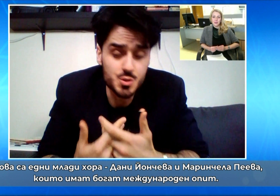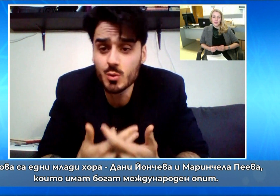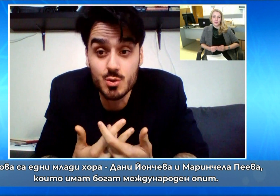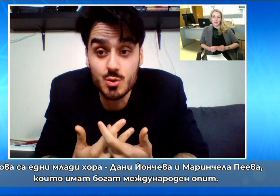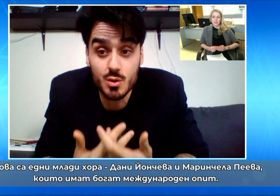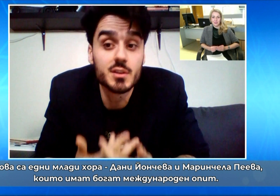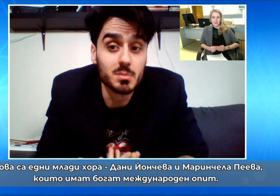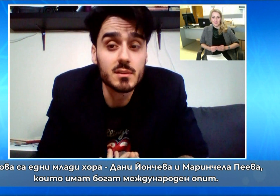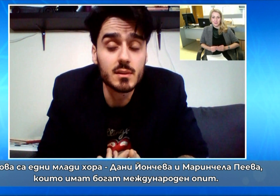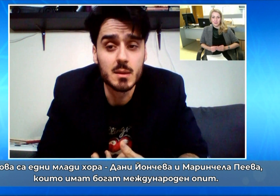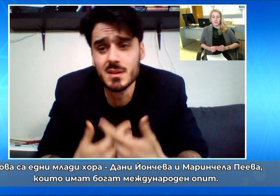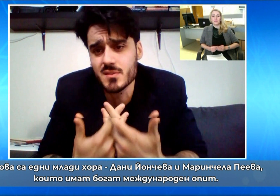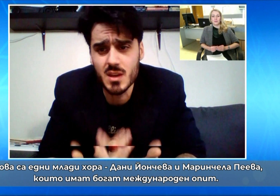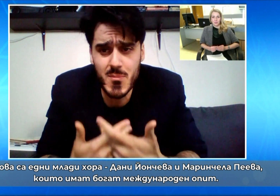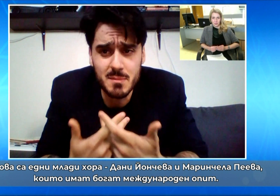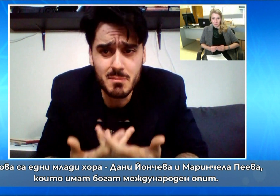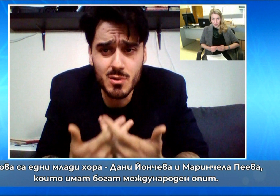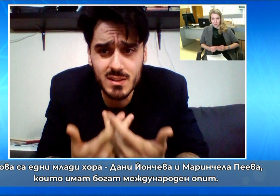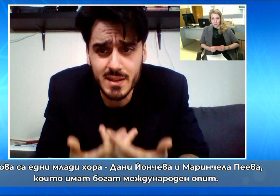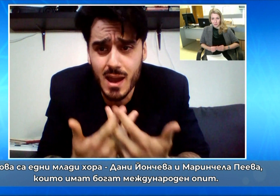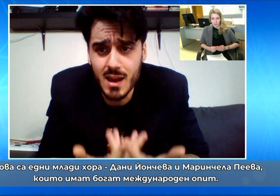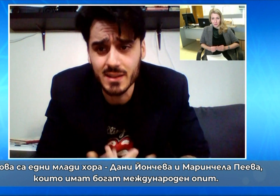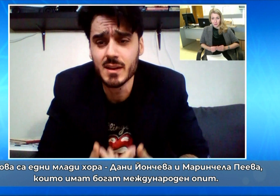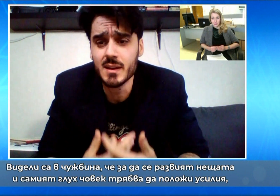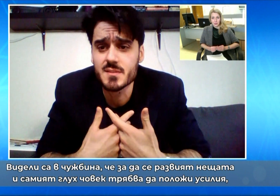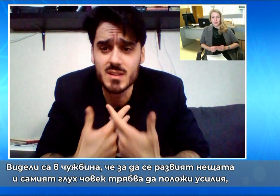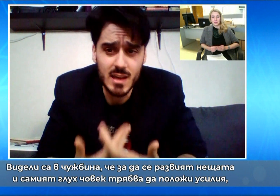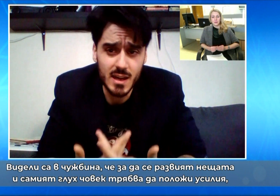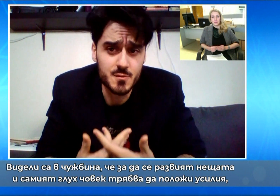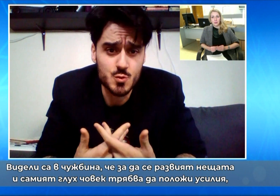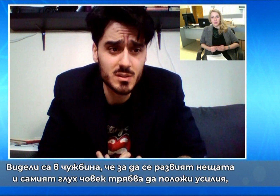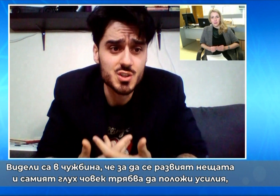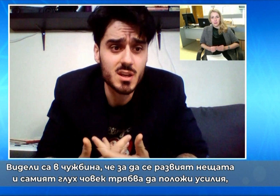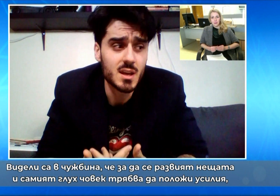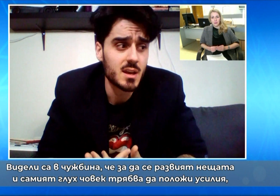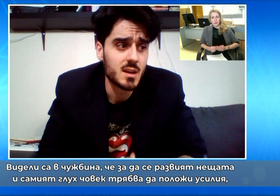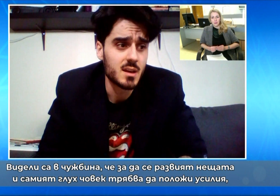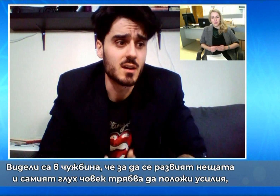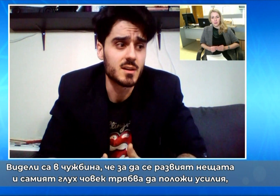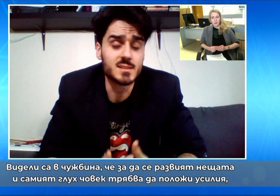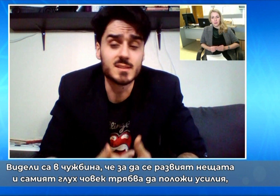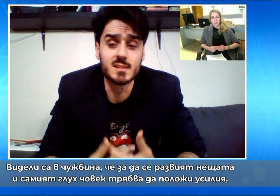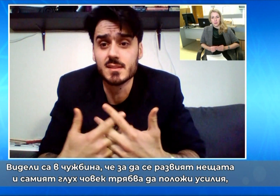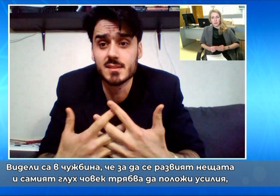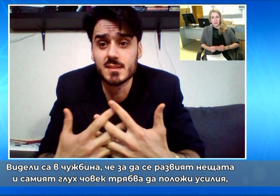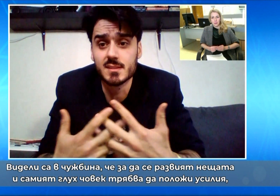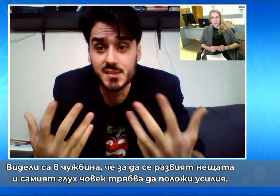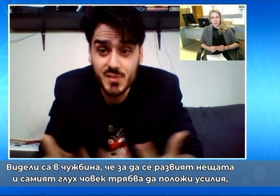международен опит. Били са в Германия, Белгия, Дания, Англия и са видяли в чужбина, че за да се развият нещата